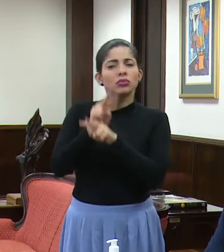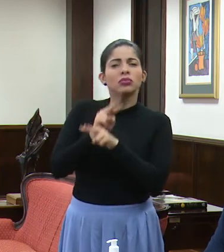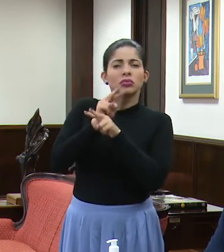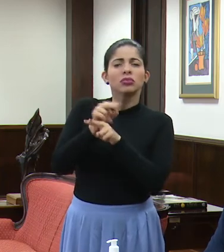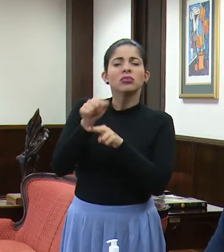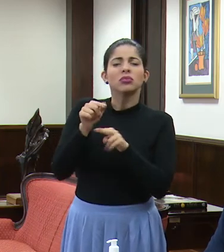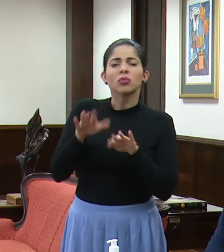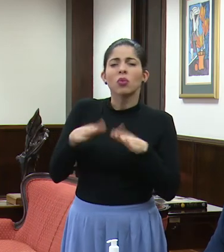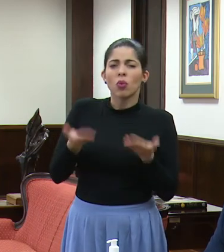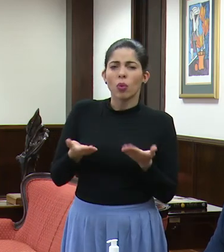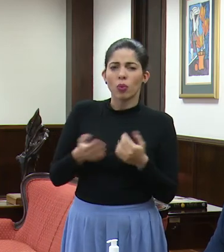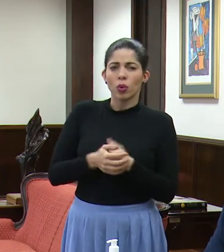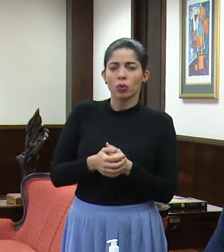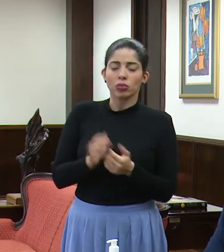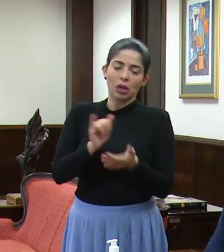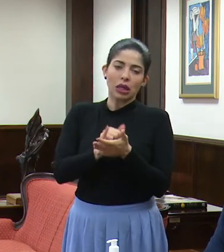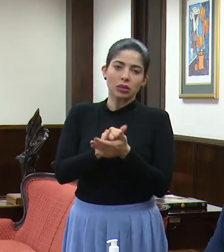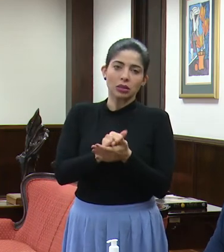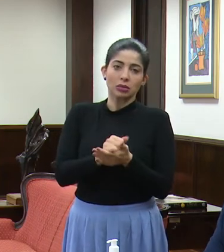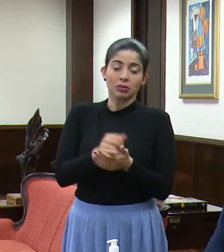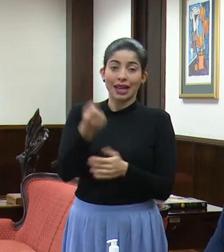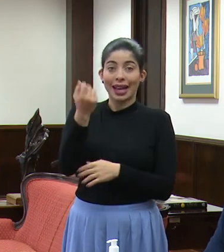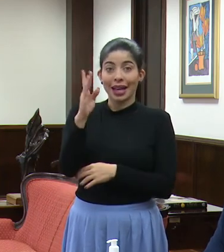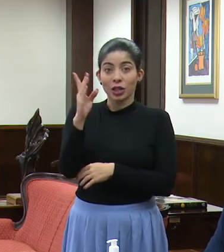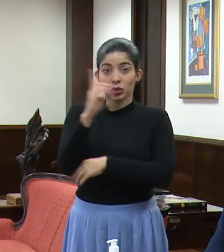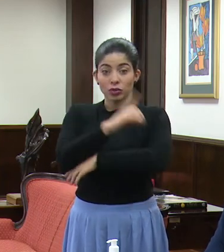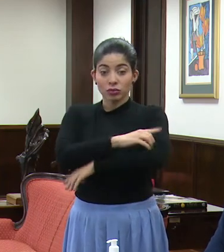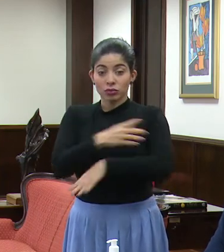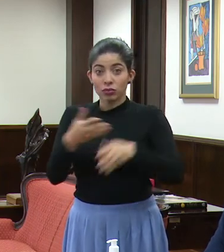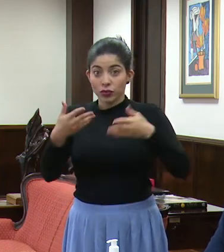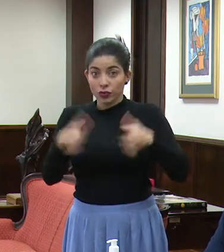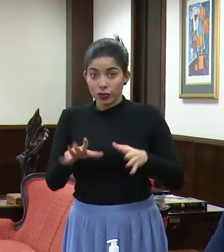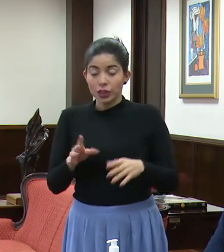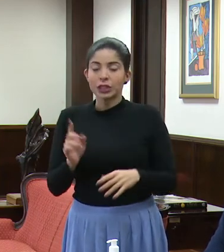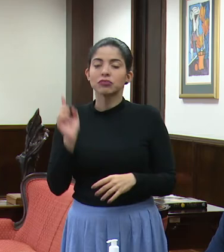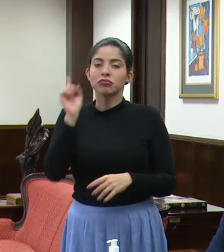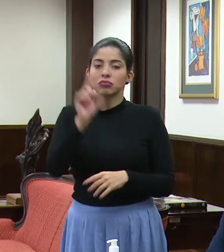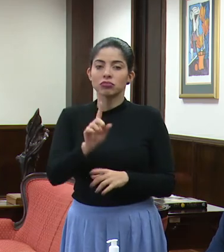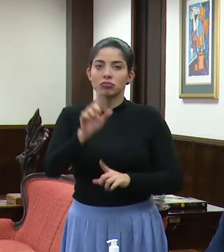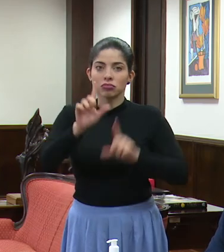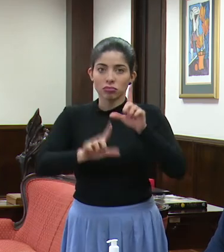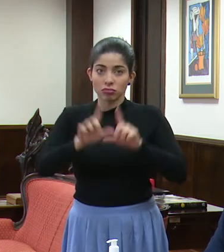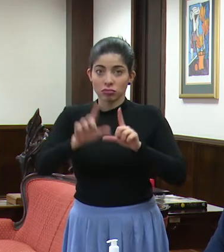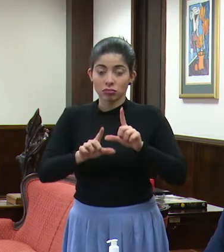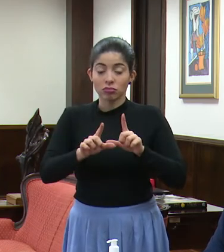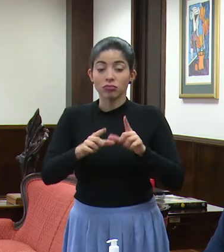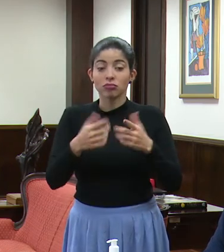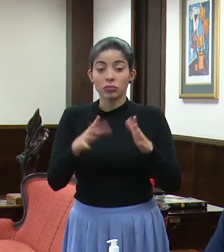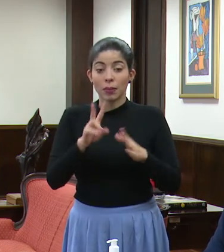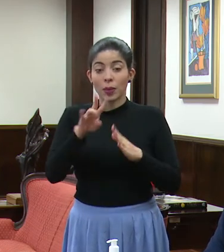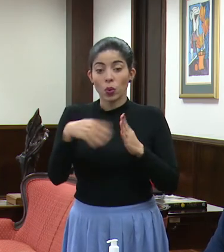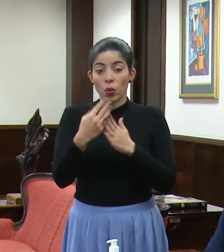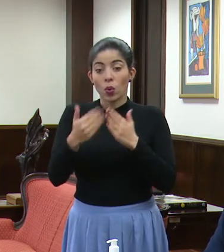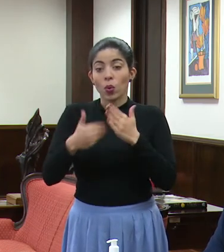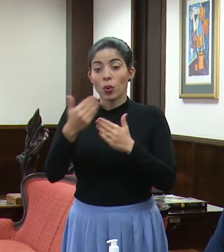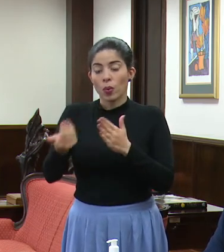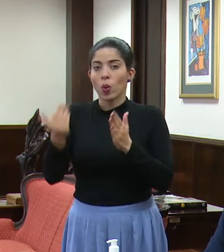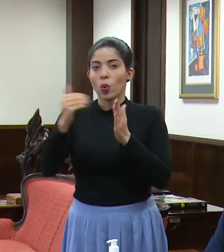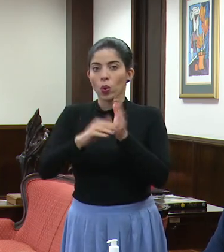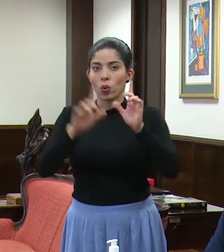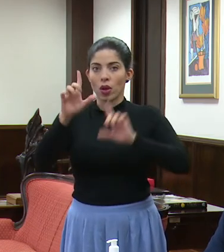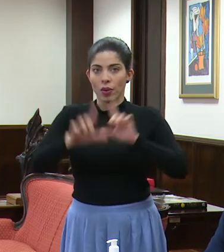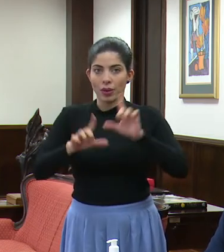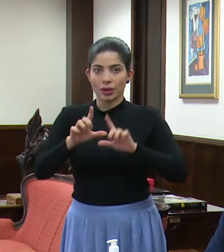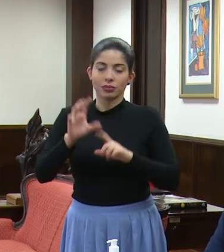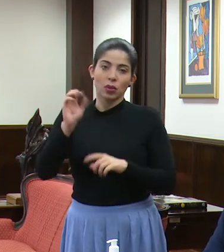es ese. Por ejemplo, a los 14 días le hacemos una prueba, la cual repetimos a las 24 horas. Es